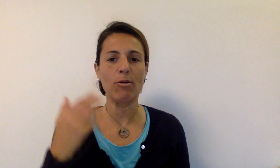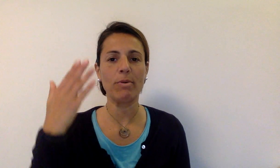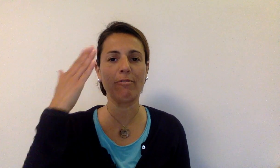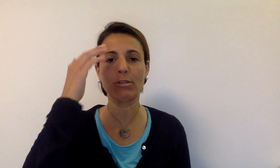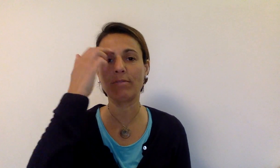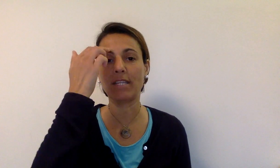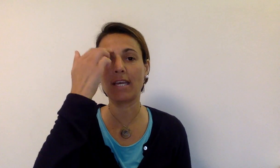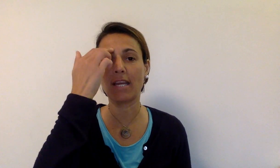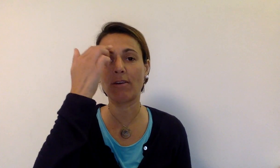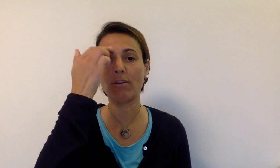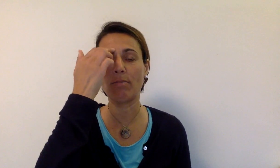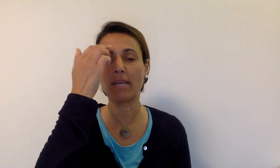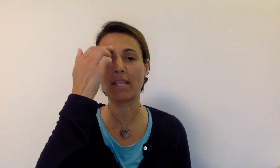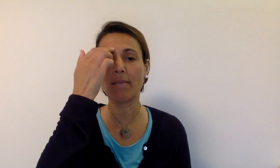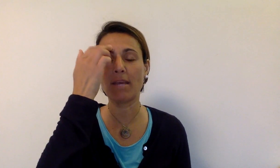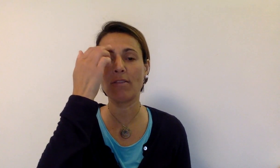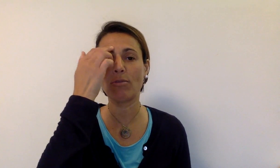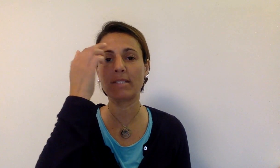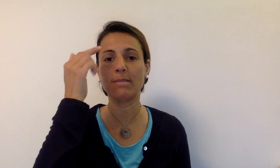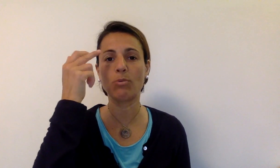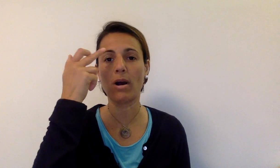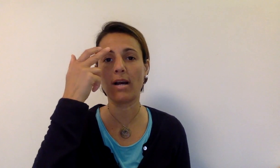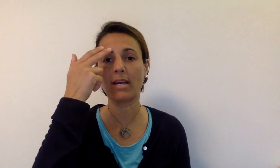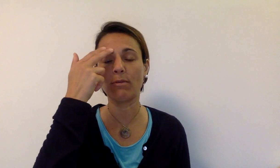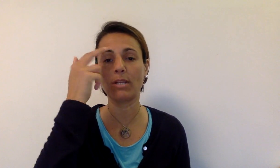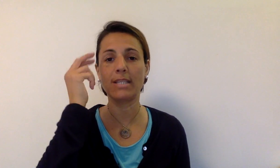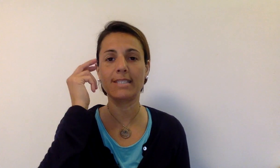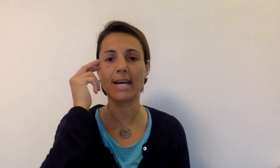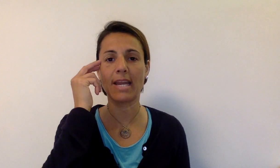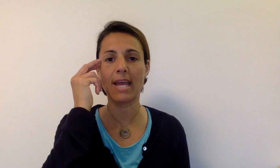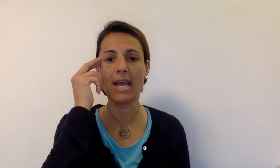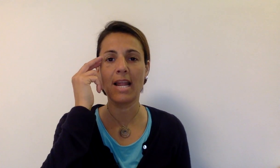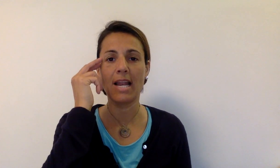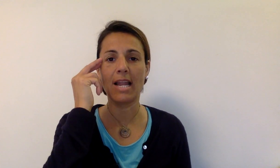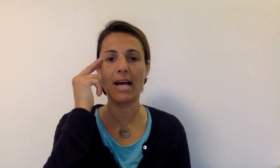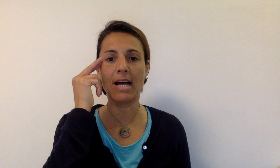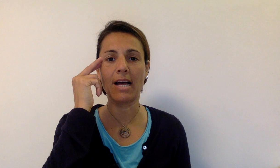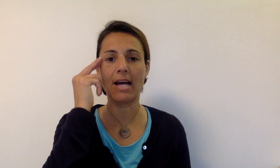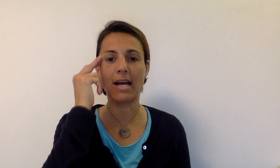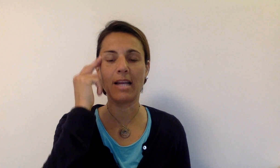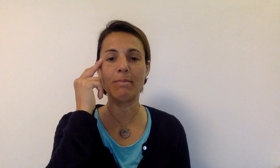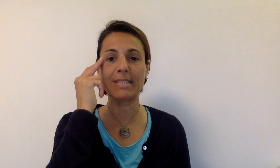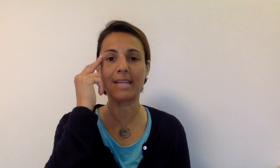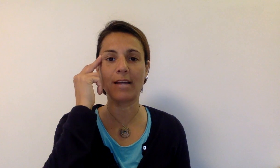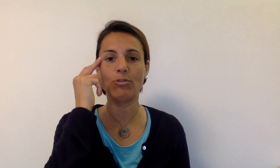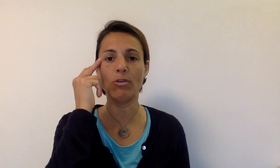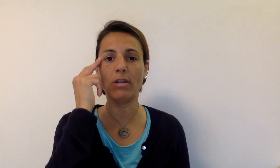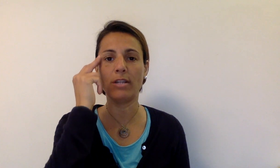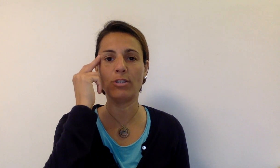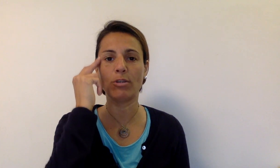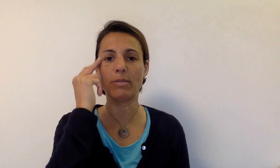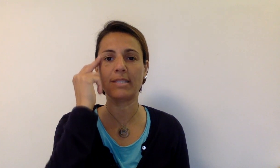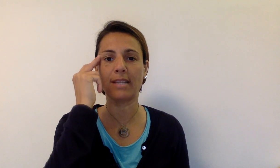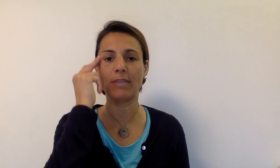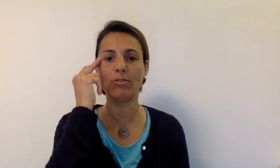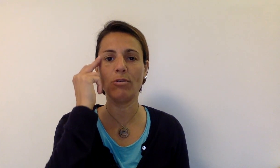come ho fatto vedere con il picchiettamento ma si può anche utilizzare il massaggio il leggero massaggio